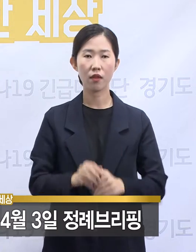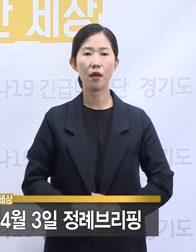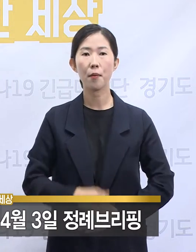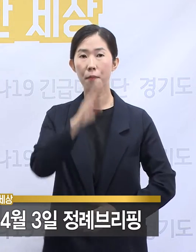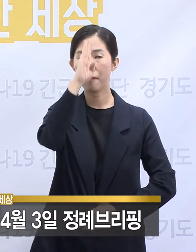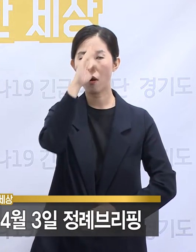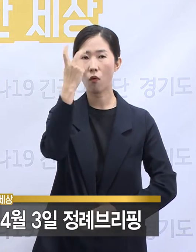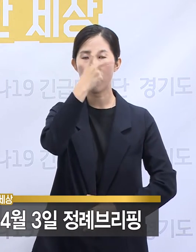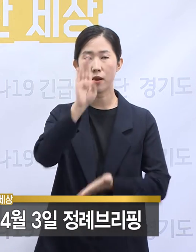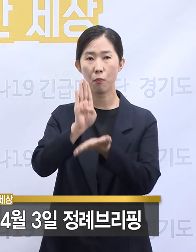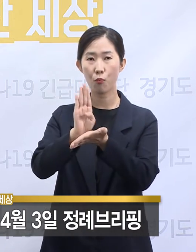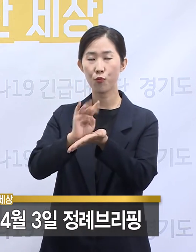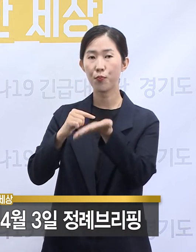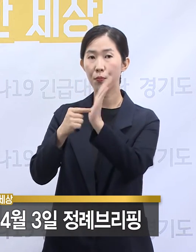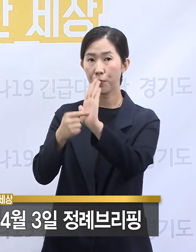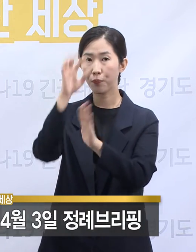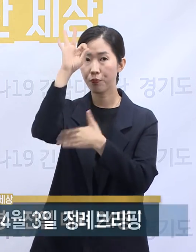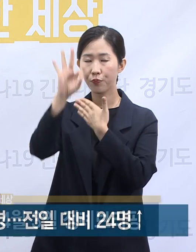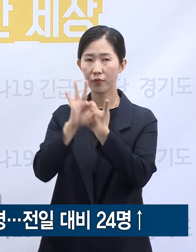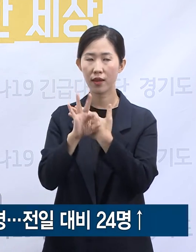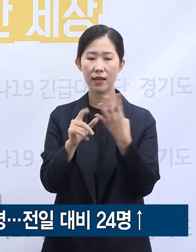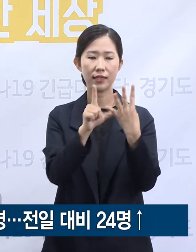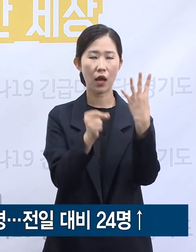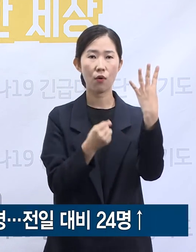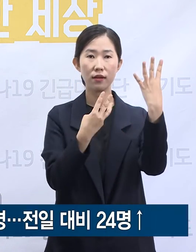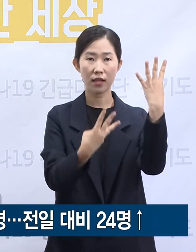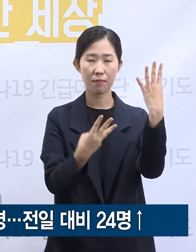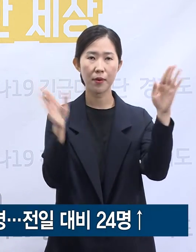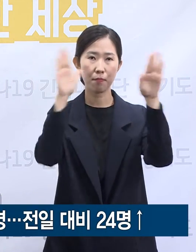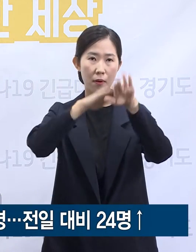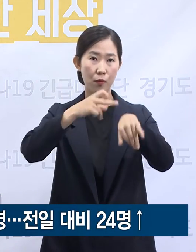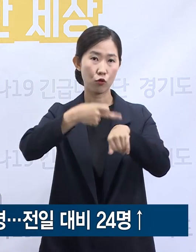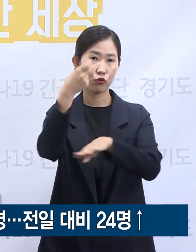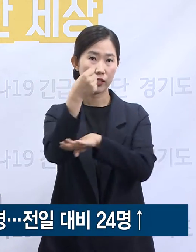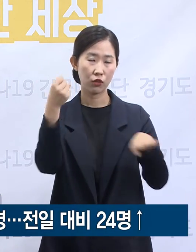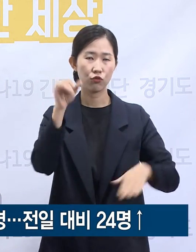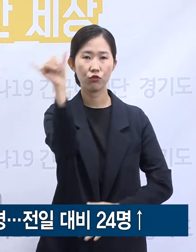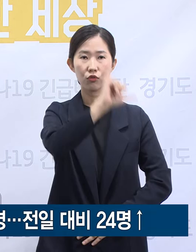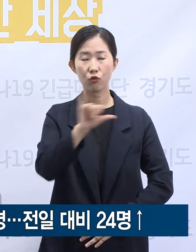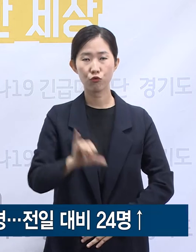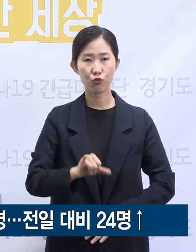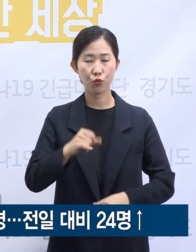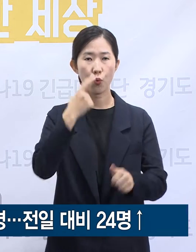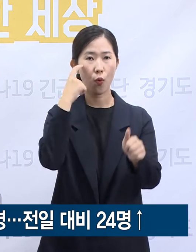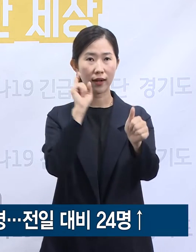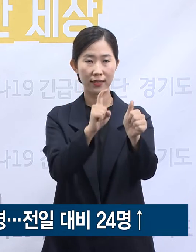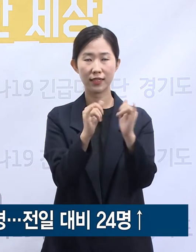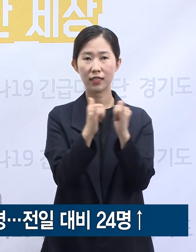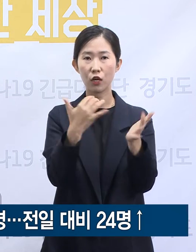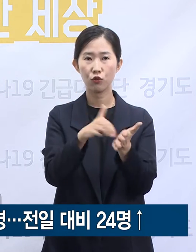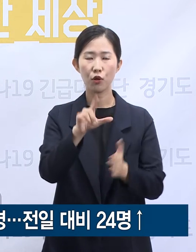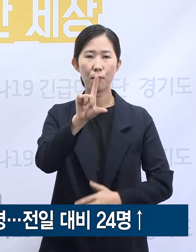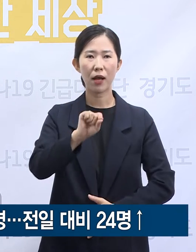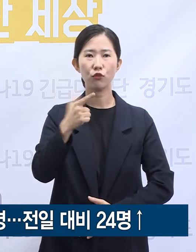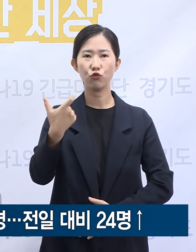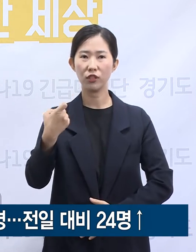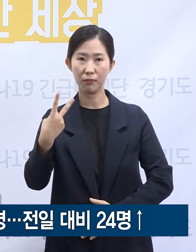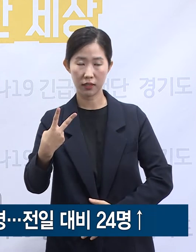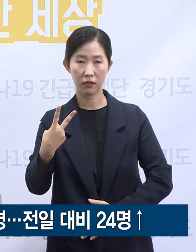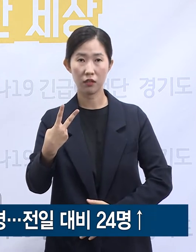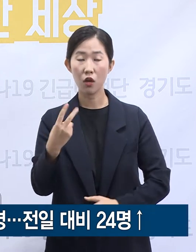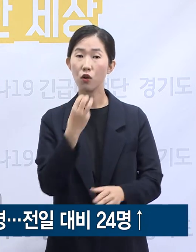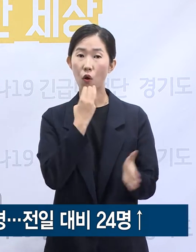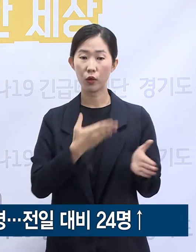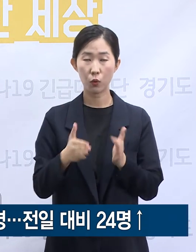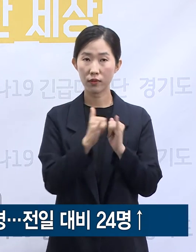질병관리본부의 발표에 따르면 4월 3일 0시 기준 전국의 확진자 수는 총 만 62명이며 이 중 경기도 확진자